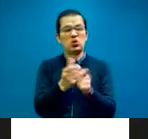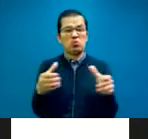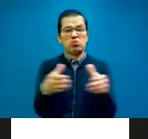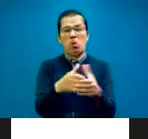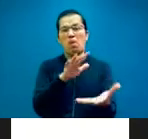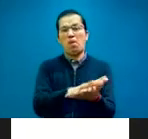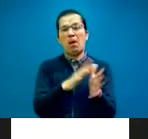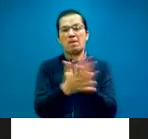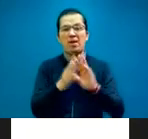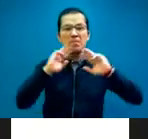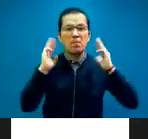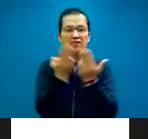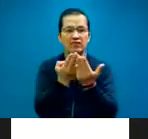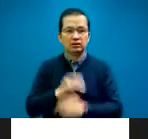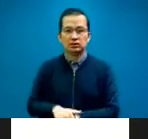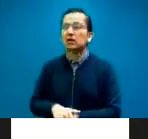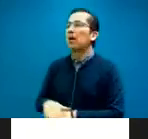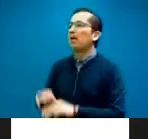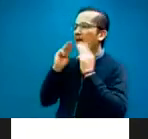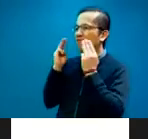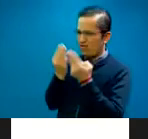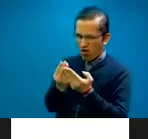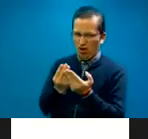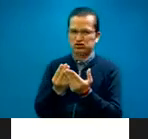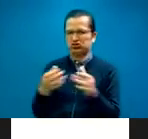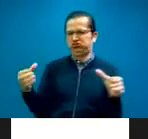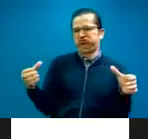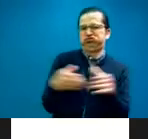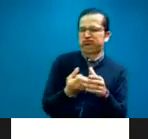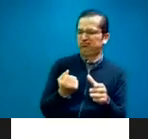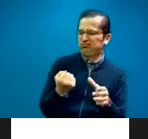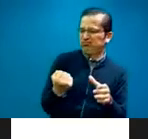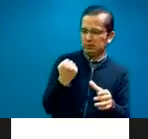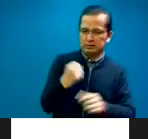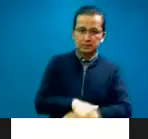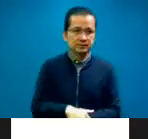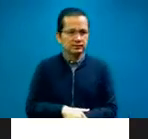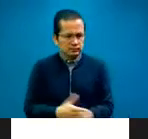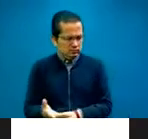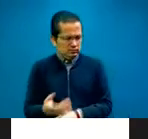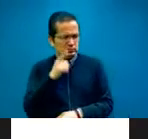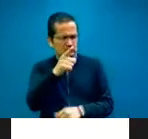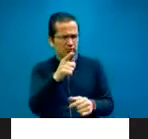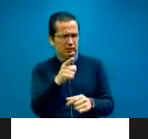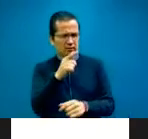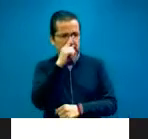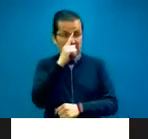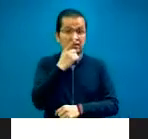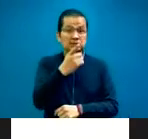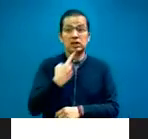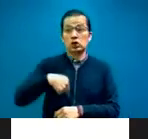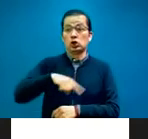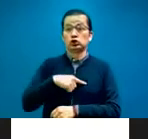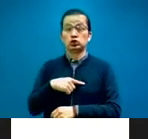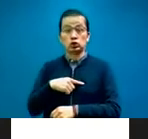Mafiosos, oligarcas, corrupciones. Oligarcas, exactamente, y que de cierta manera, nunca explicó cómo, bloqueábamos el acceso,